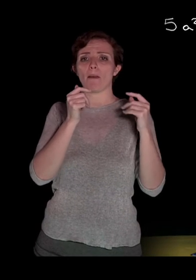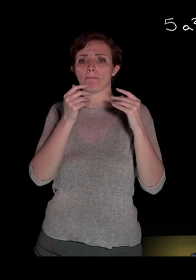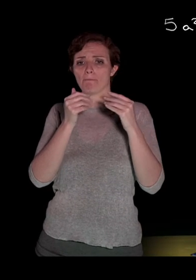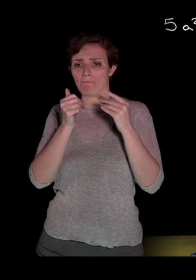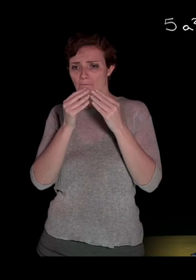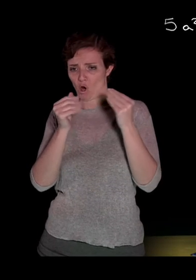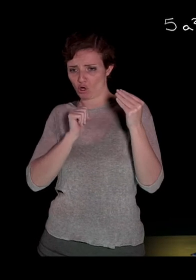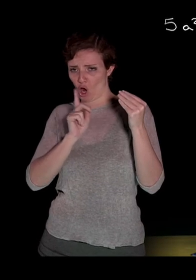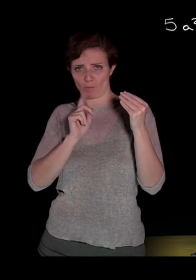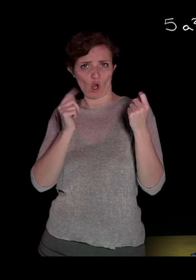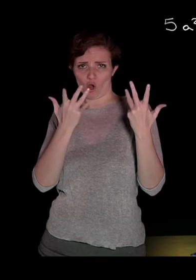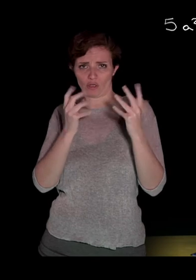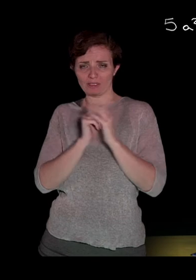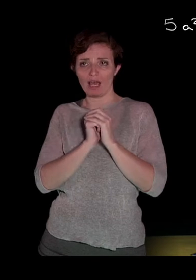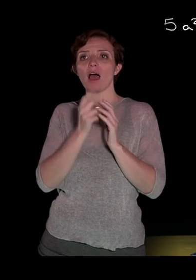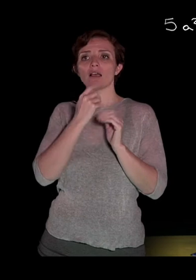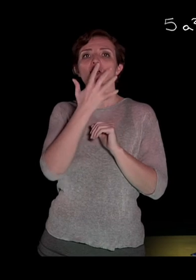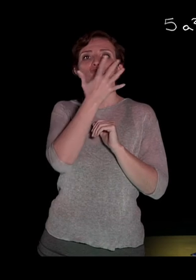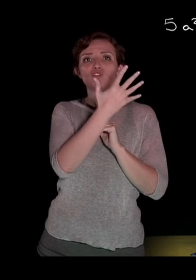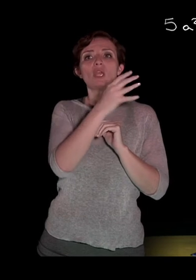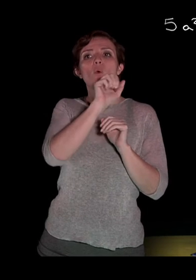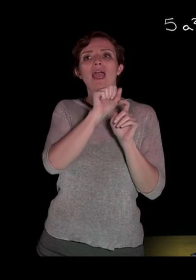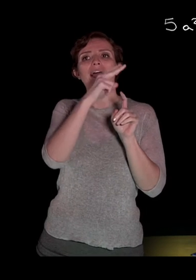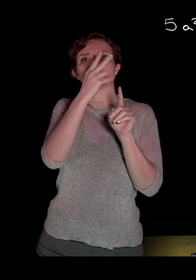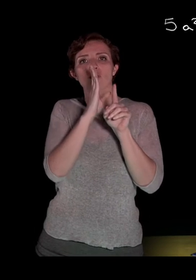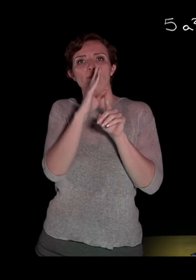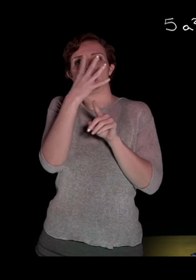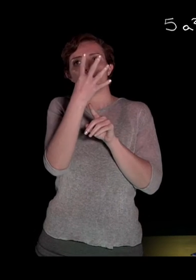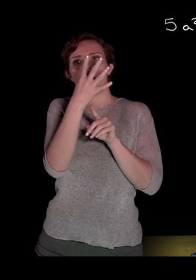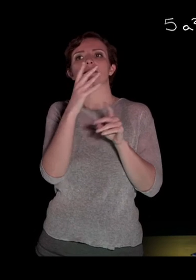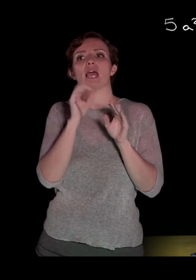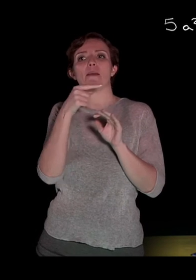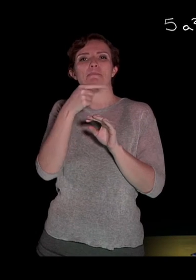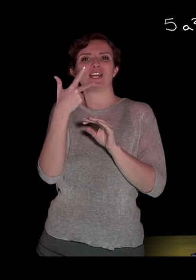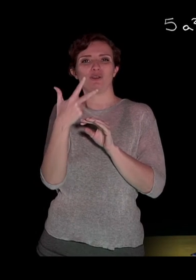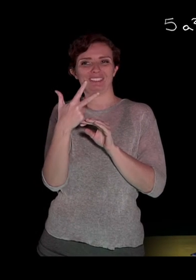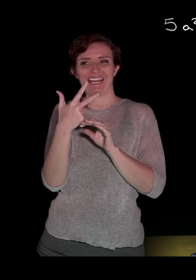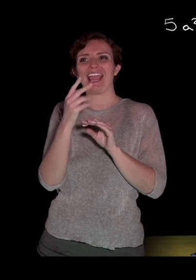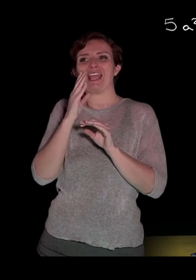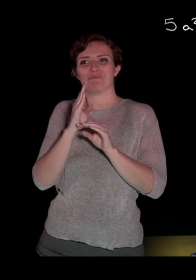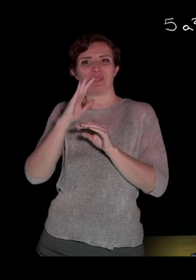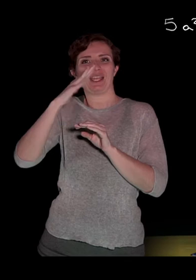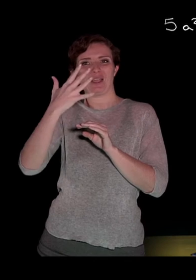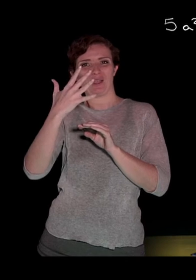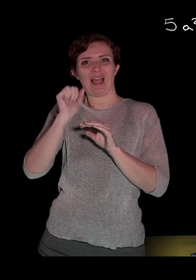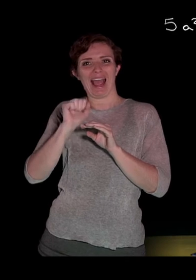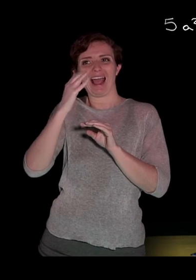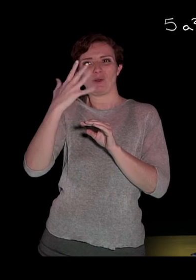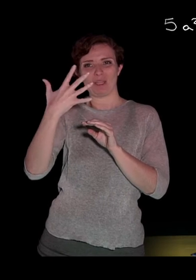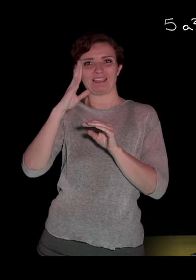seconda b alla quarta oppure meno 3a alla quinta b alla settima sono evidentemente dei monomi. Non sono invece monomi 2 alla seconda